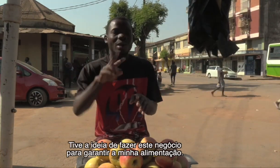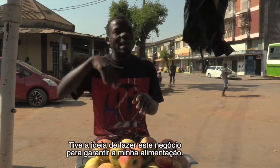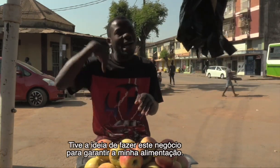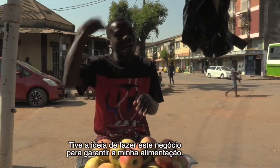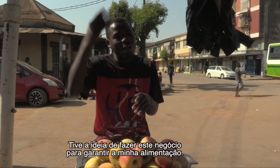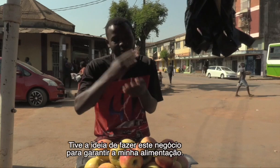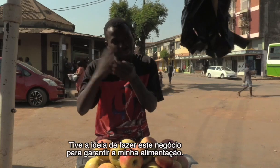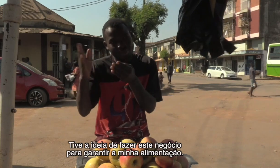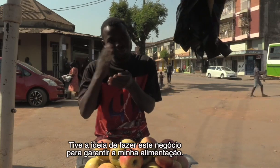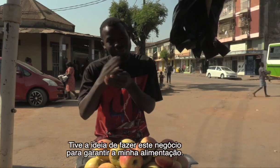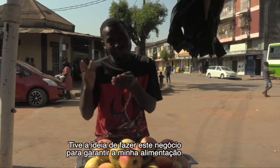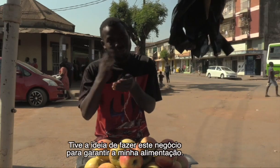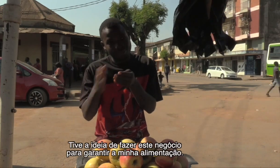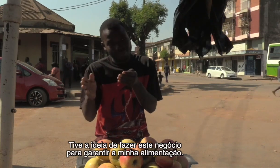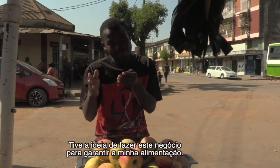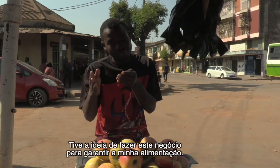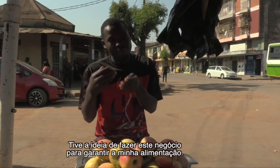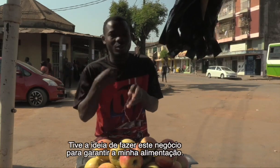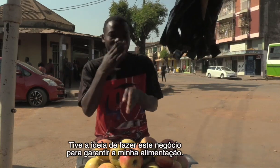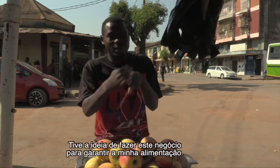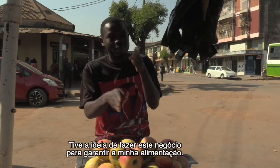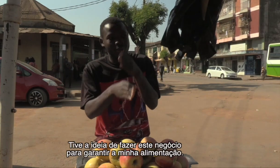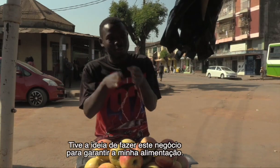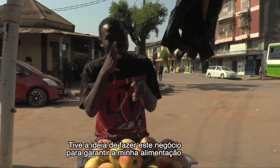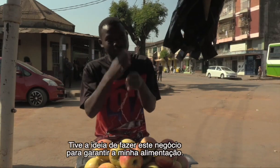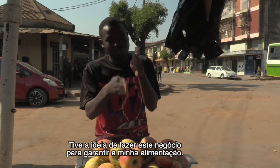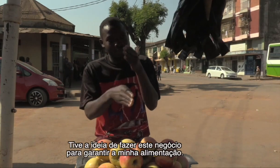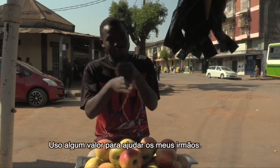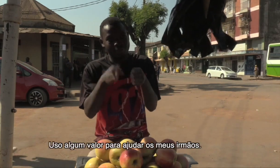Porque o objetivo principal é a minha alimentação e a construção.